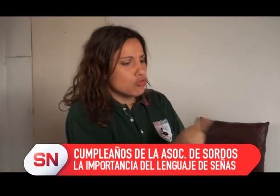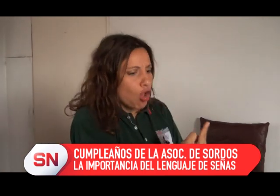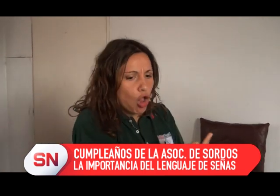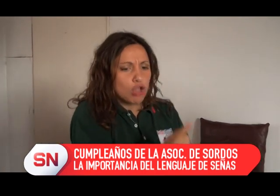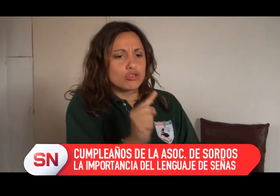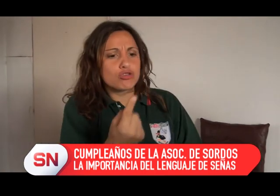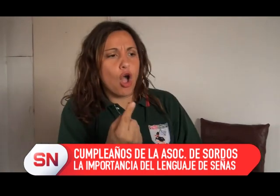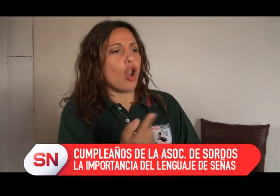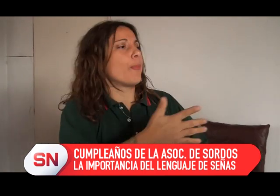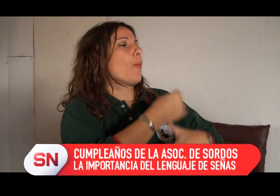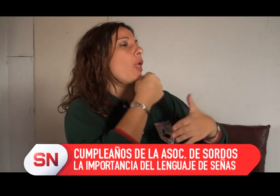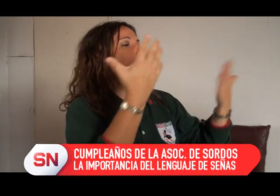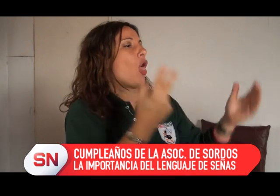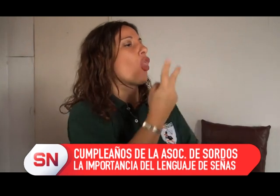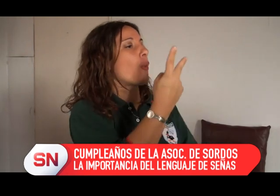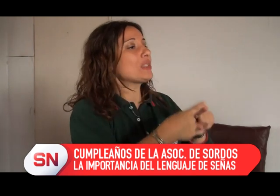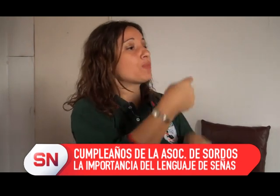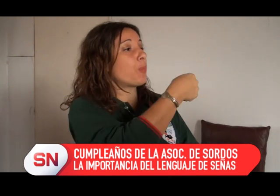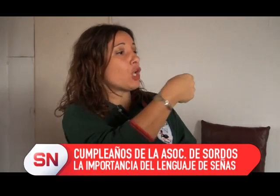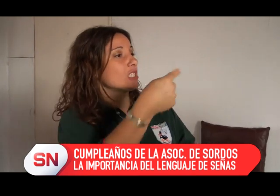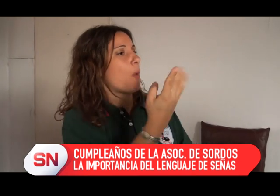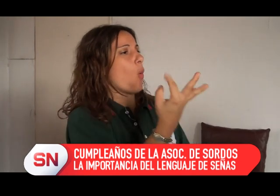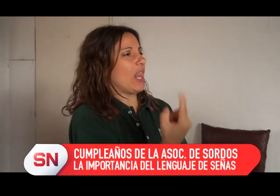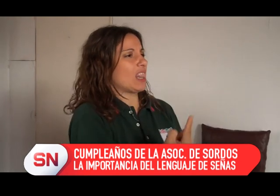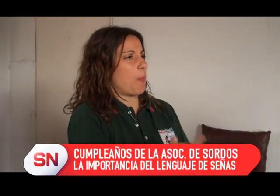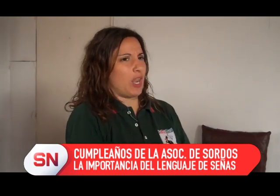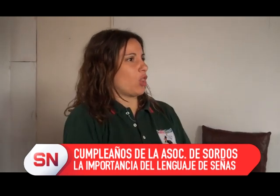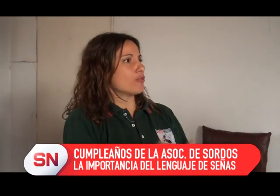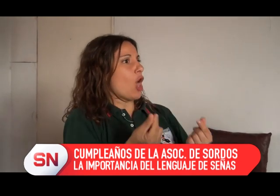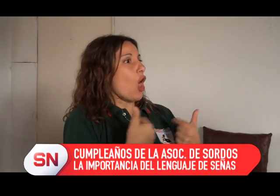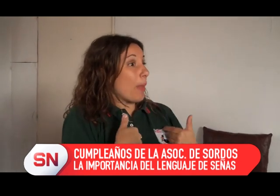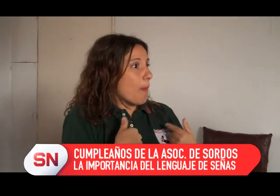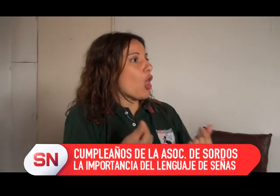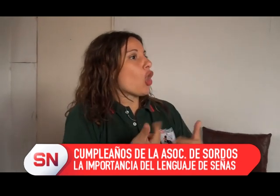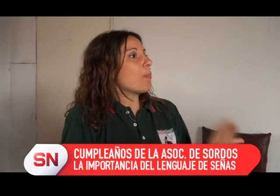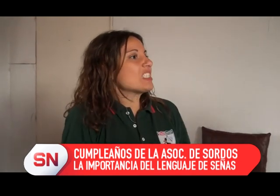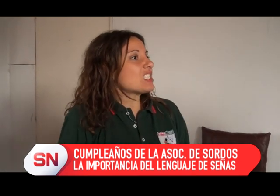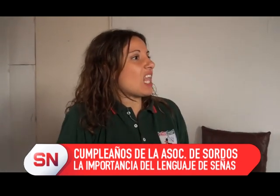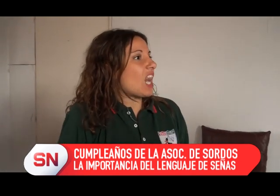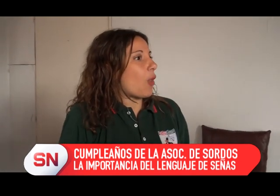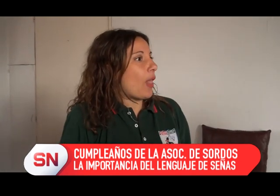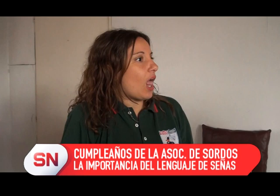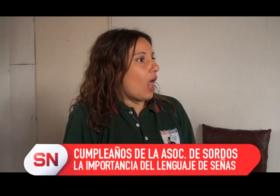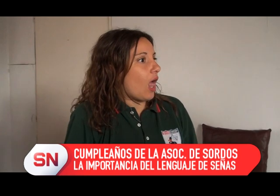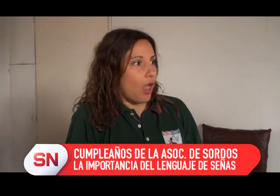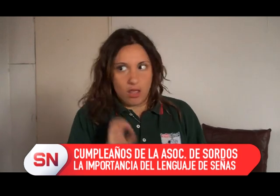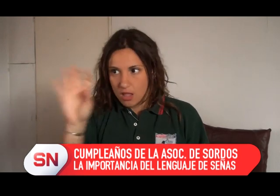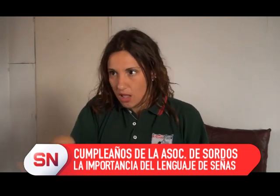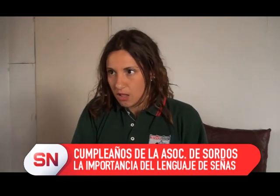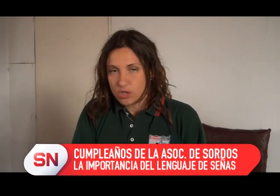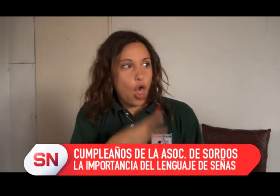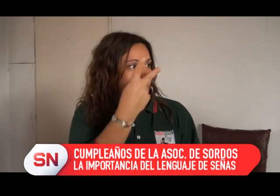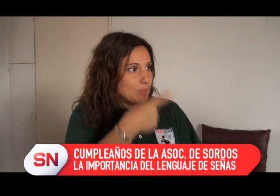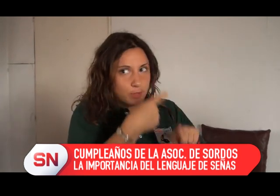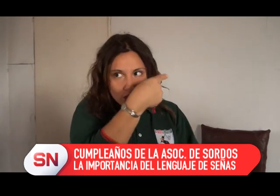que es sordo, y por ejemplo, dos veces por semana va a un jardín